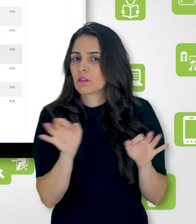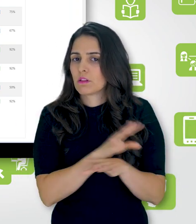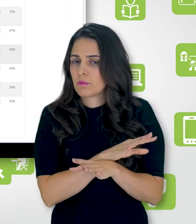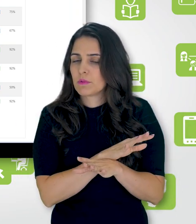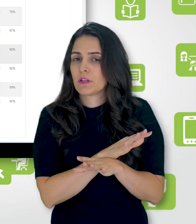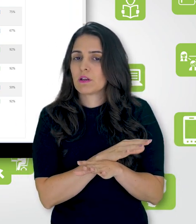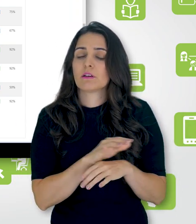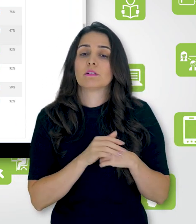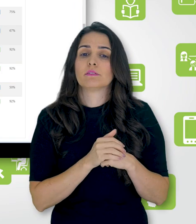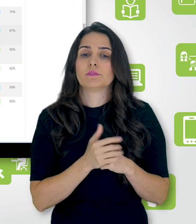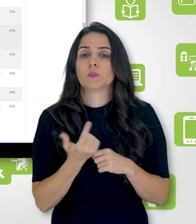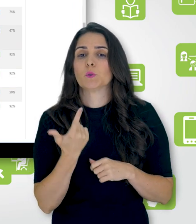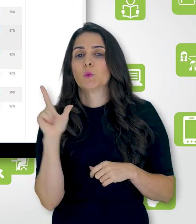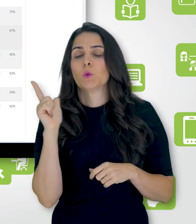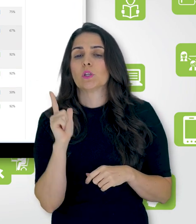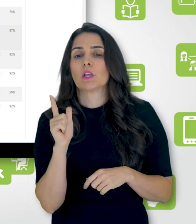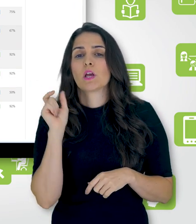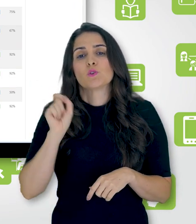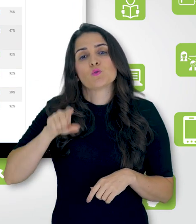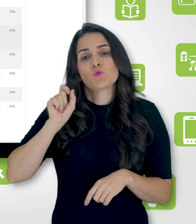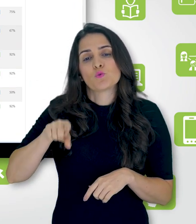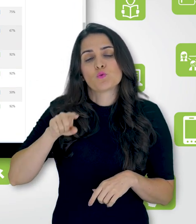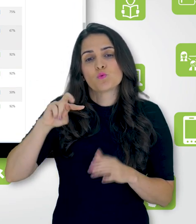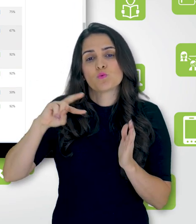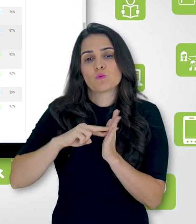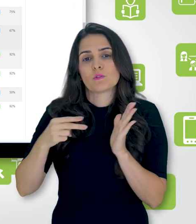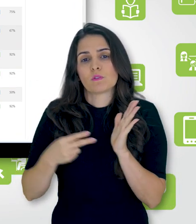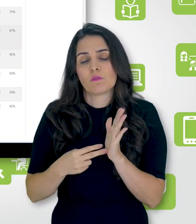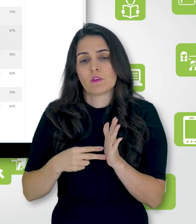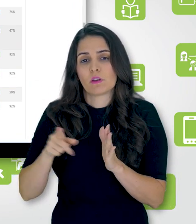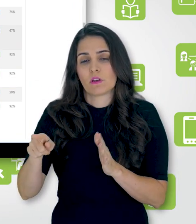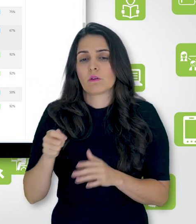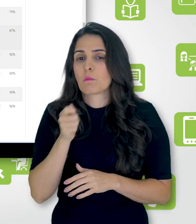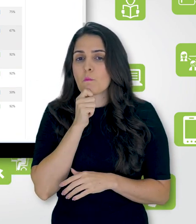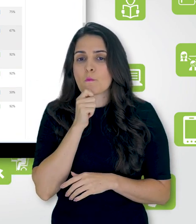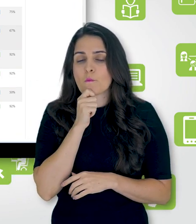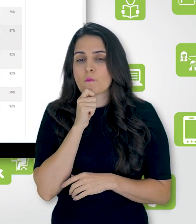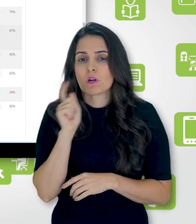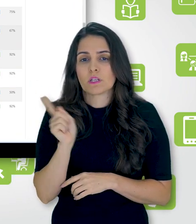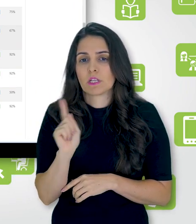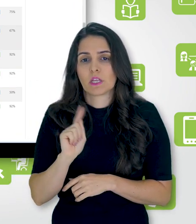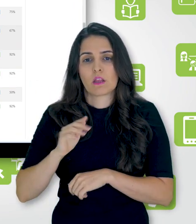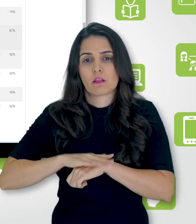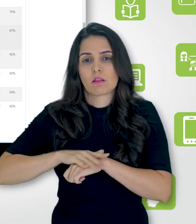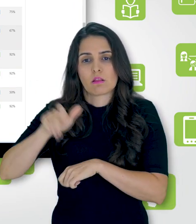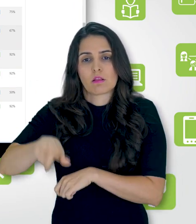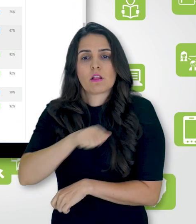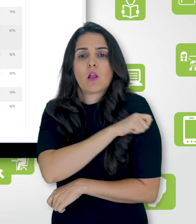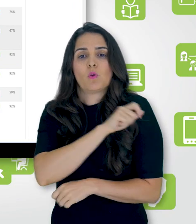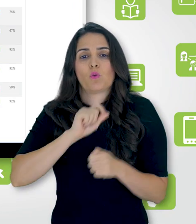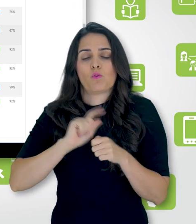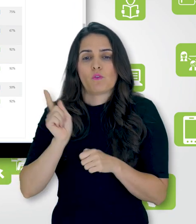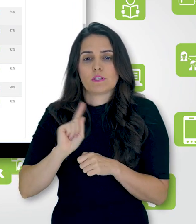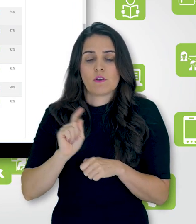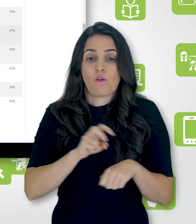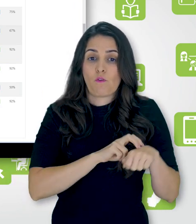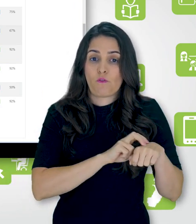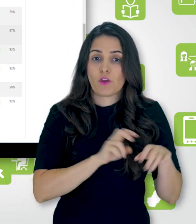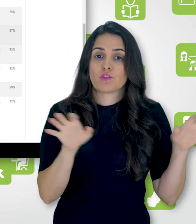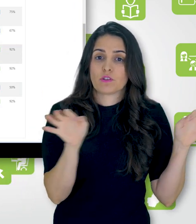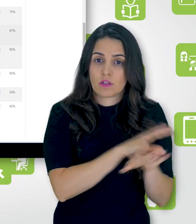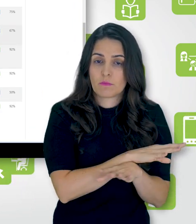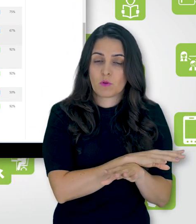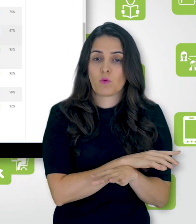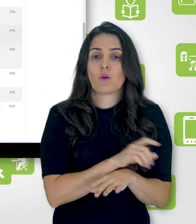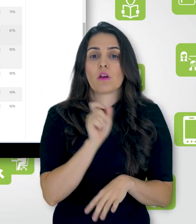para ela ser concluída. As que estão em azul não estão ainda feitas pelo aluno. Em verde